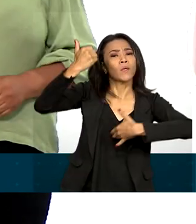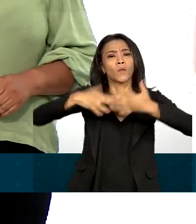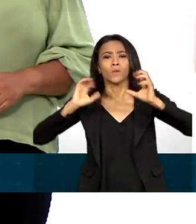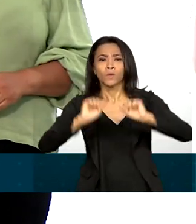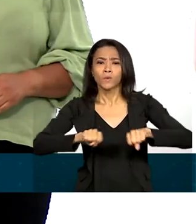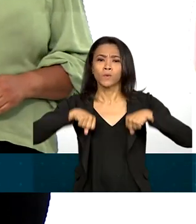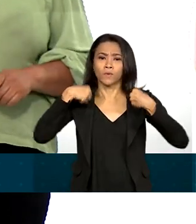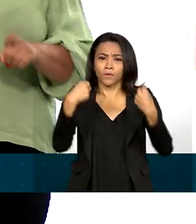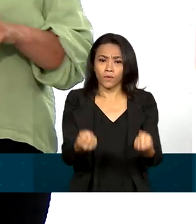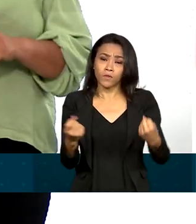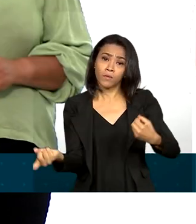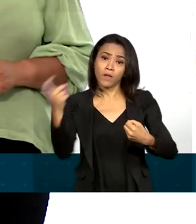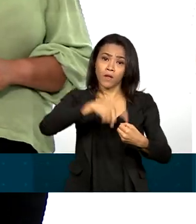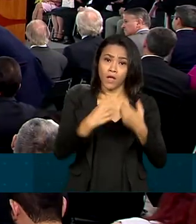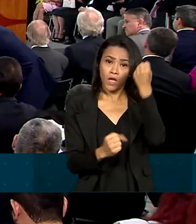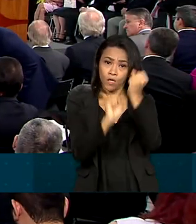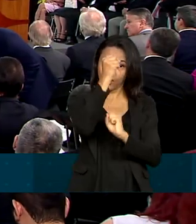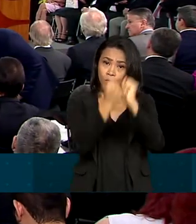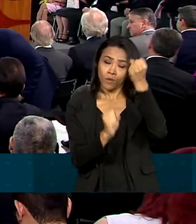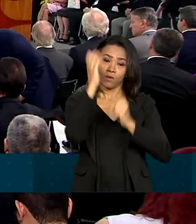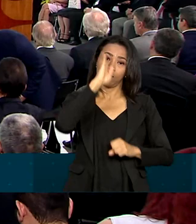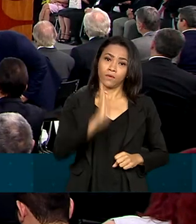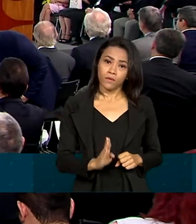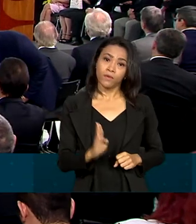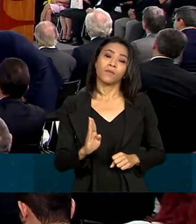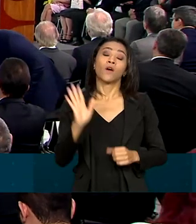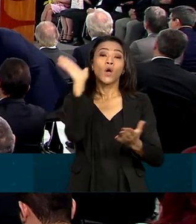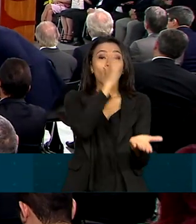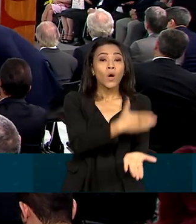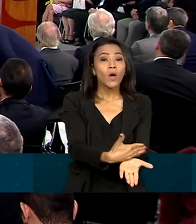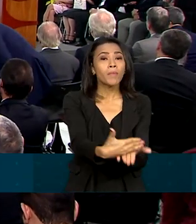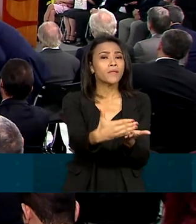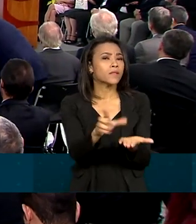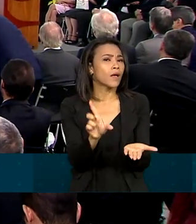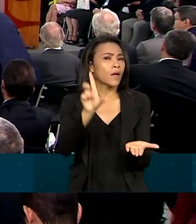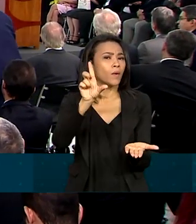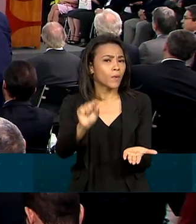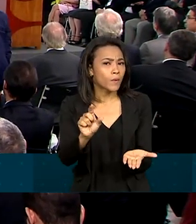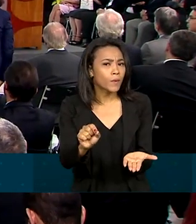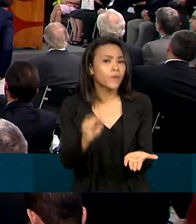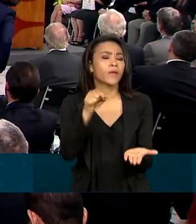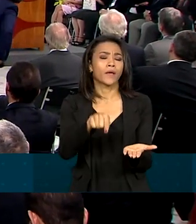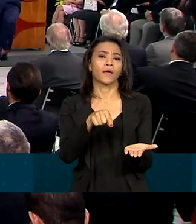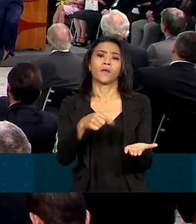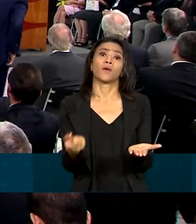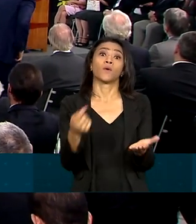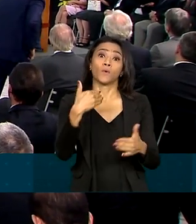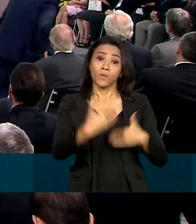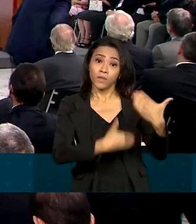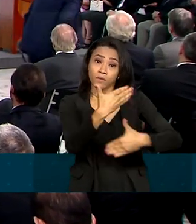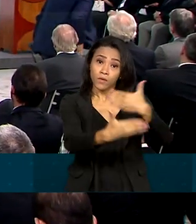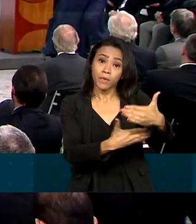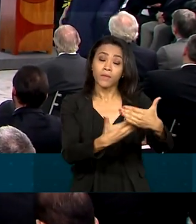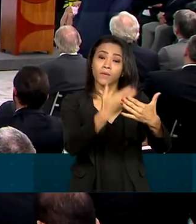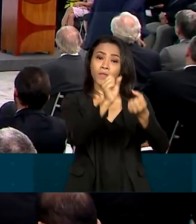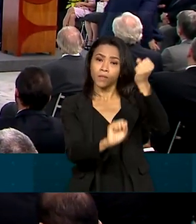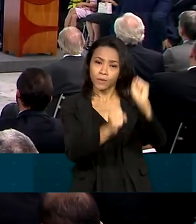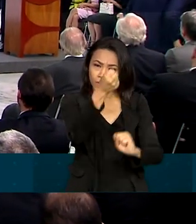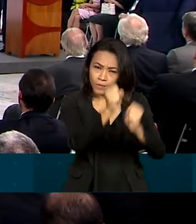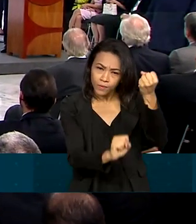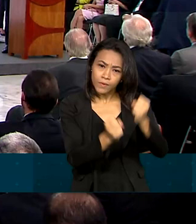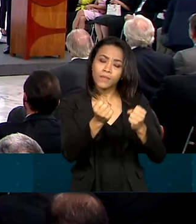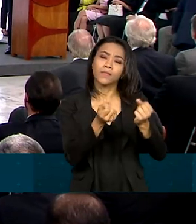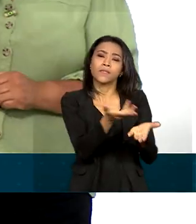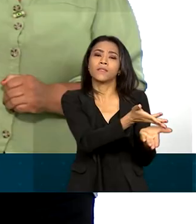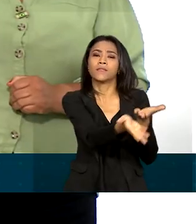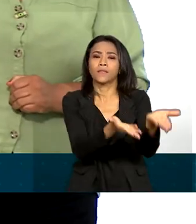para reindustrializar o Brasil, a começar pela recriação do Ministério do Desenvolvimento, Indústria, Comércio e